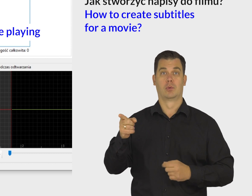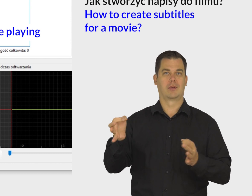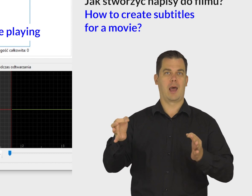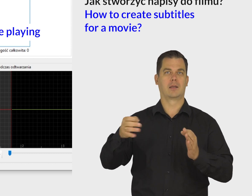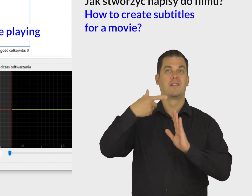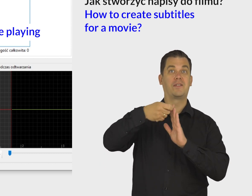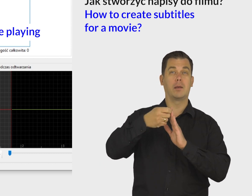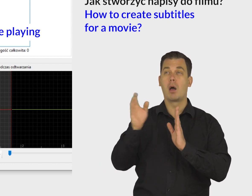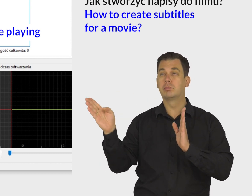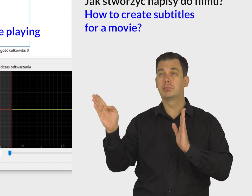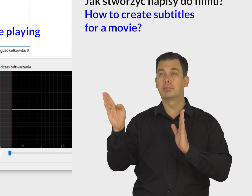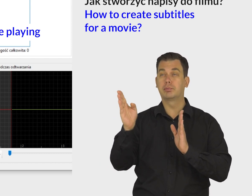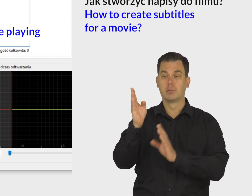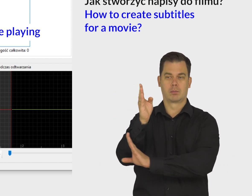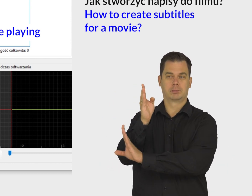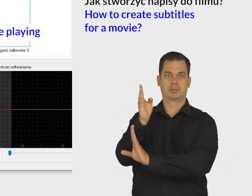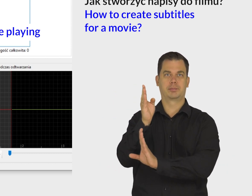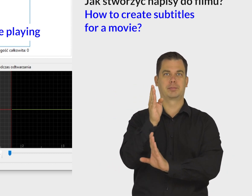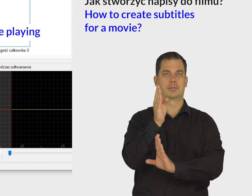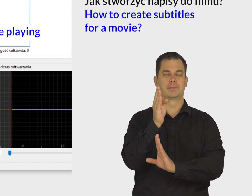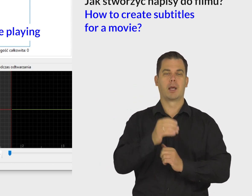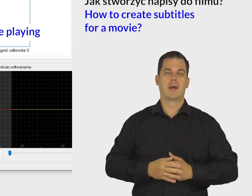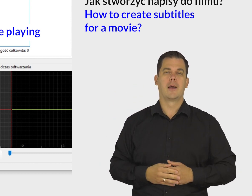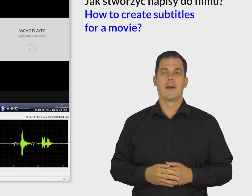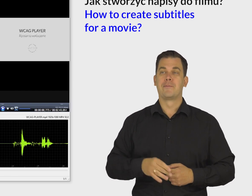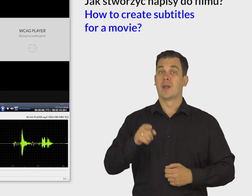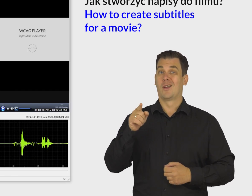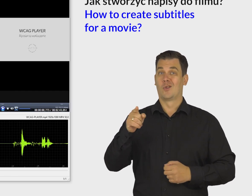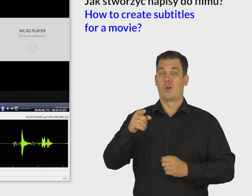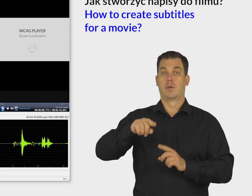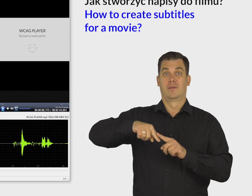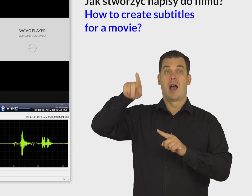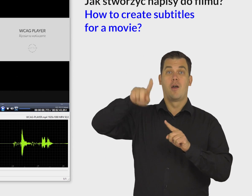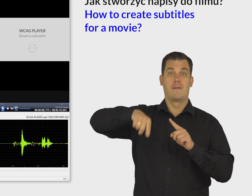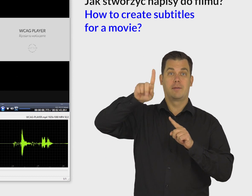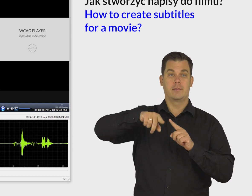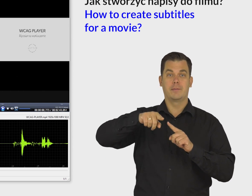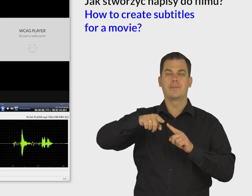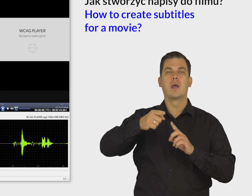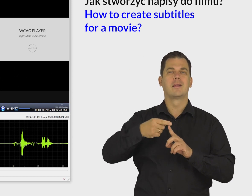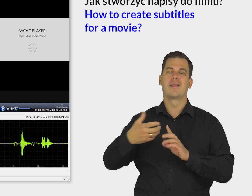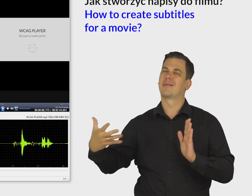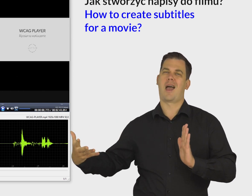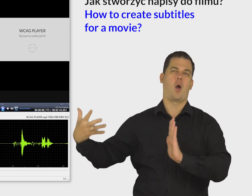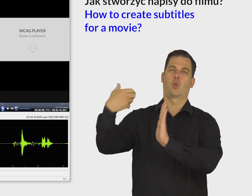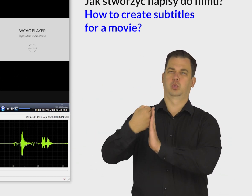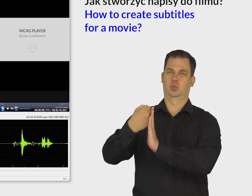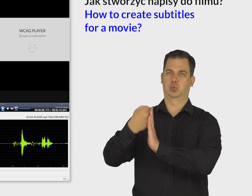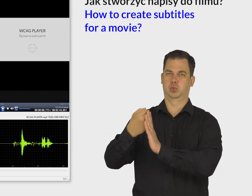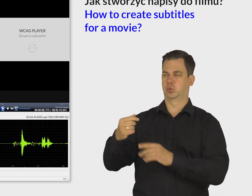podczas odtwarzania. Zaznacz je. Wróć na pole z wykresem falowym. Przejdź na koniec